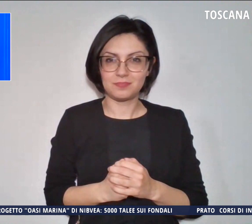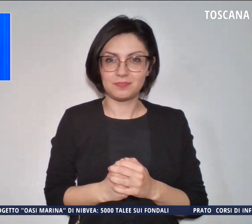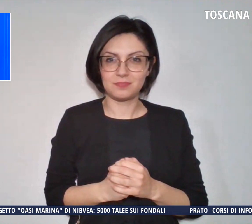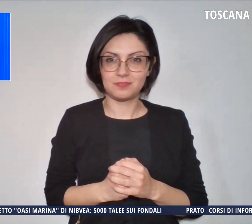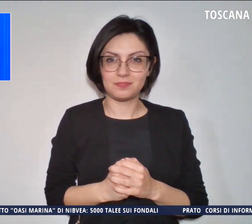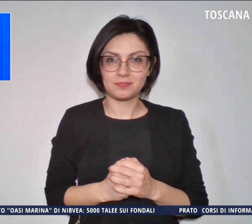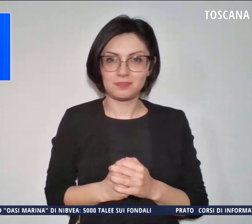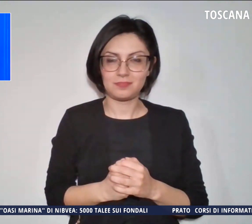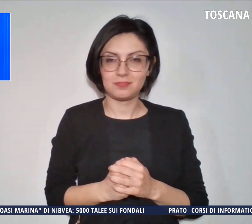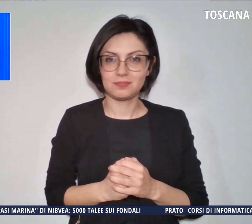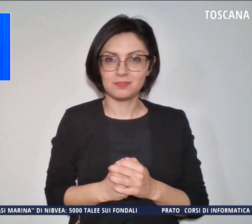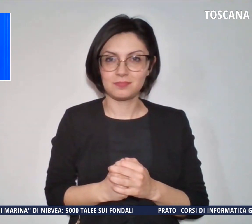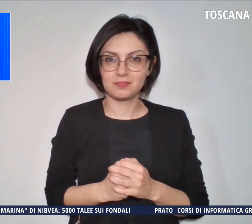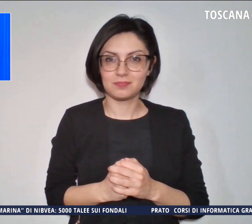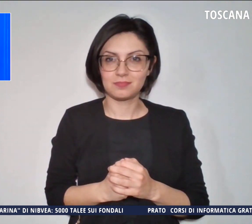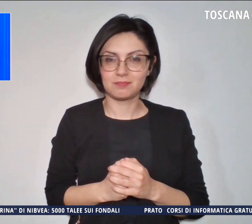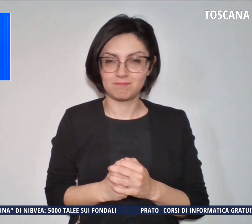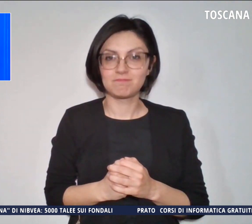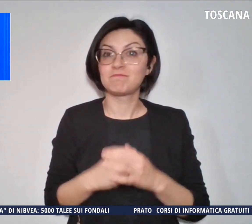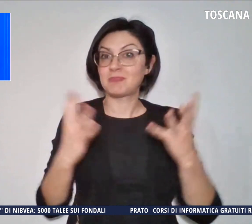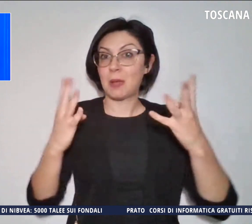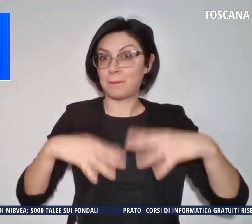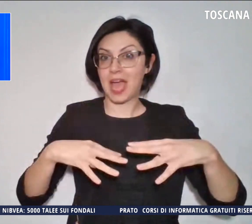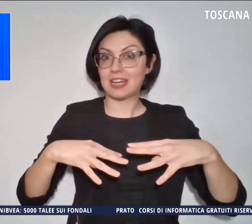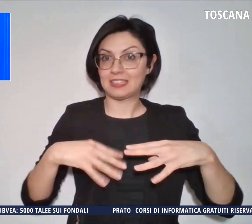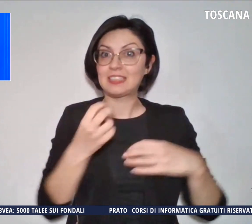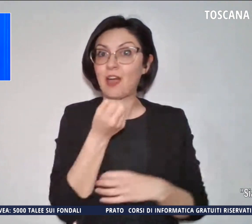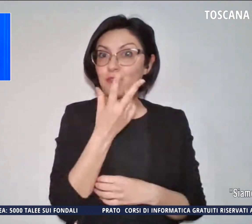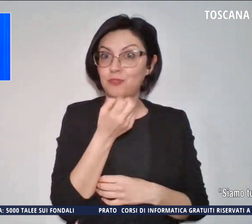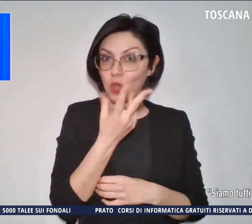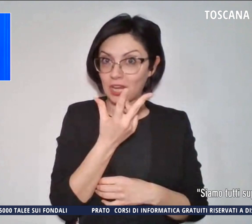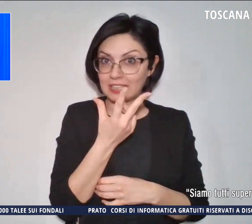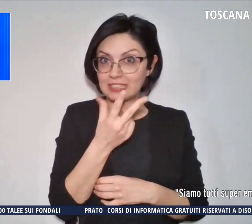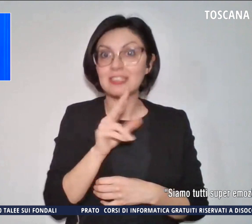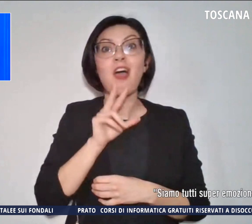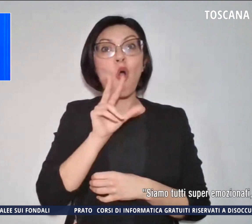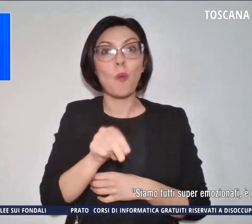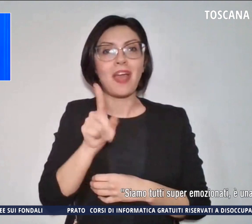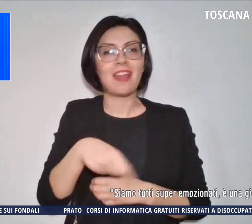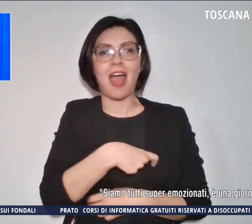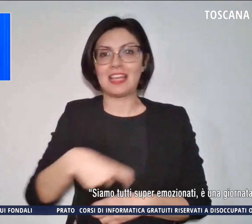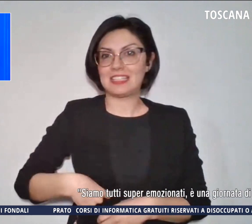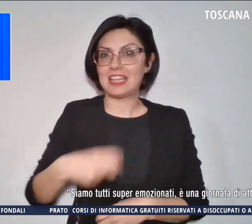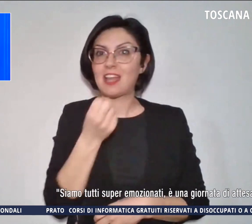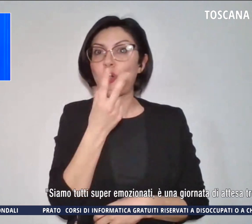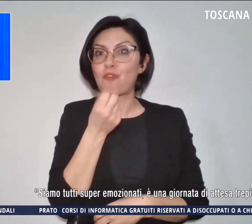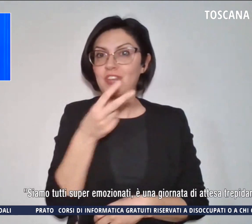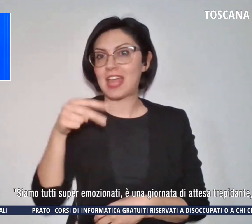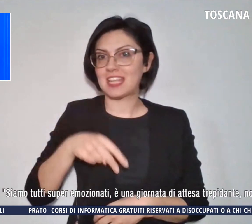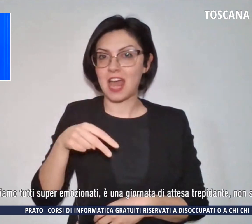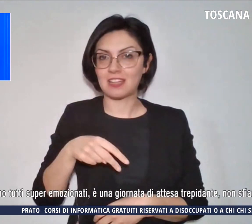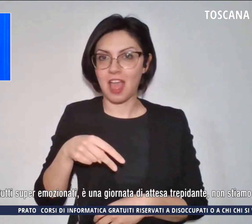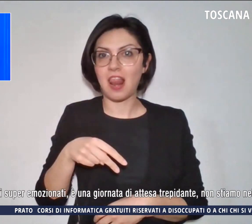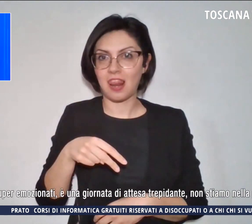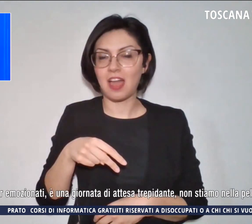E sulla partita della Fiorentina commenta anche il sindaco di Firenze, Dario Nardella, che